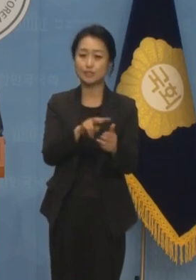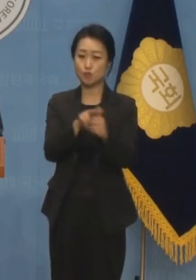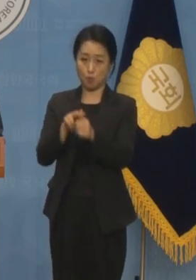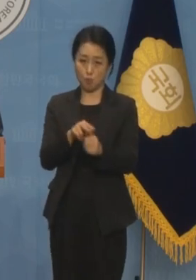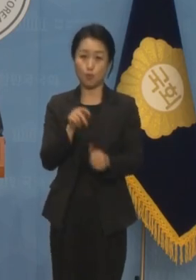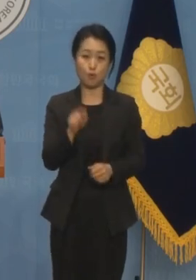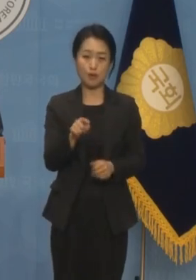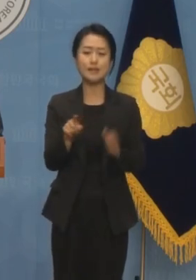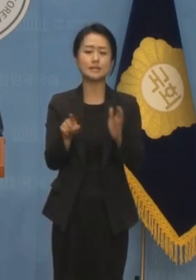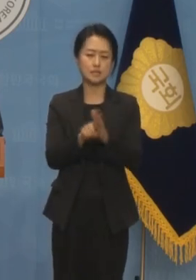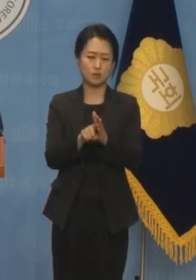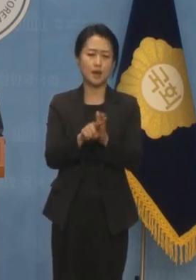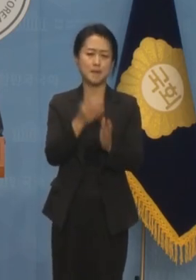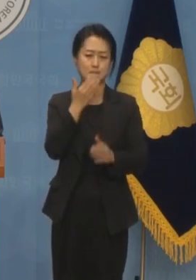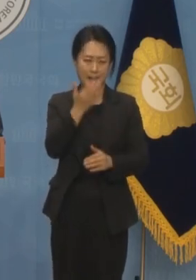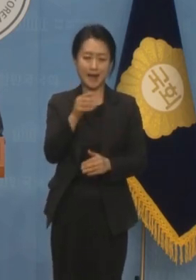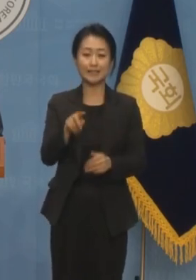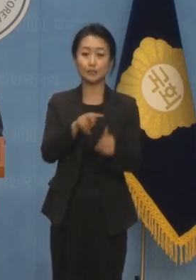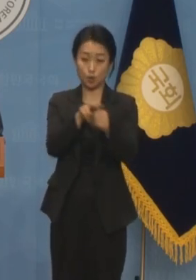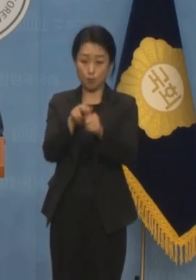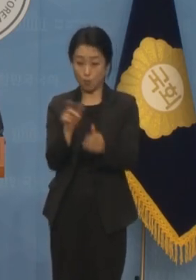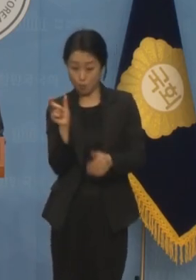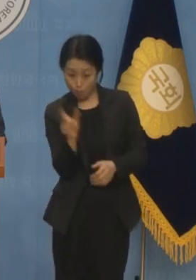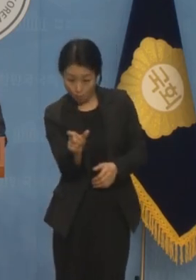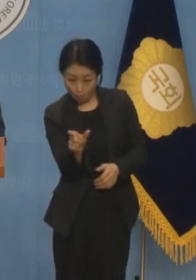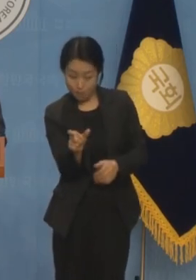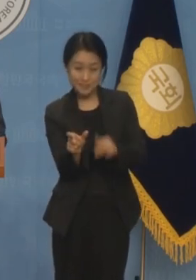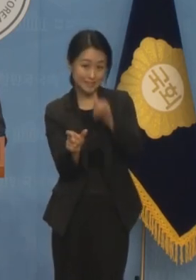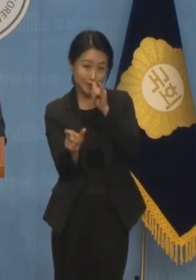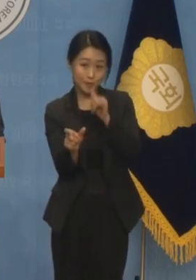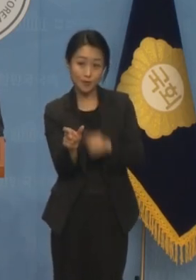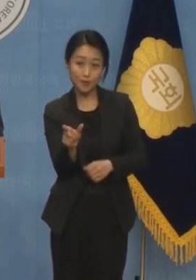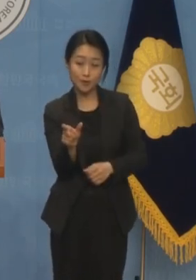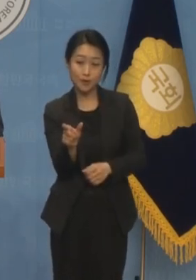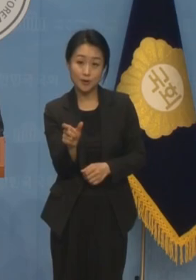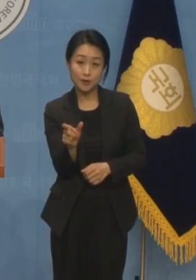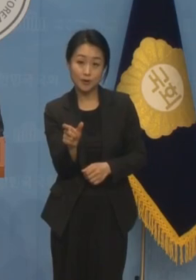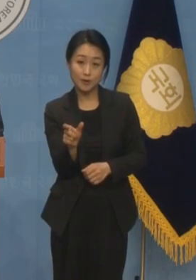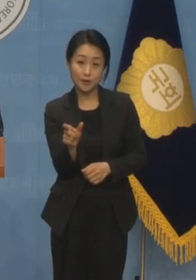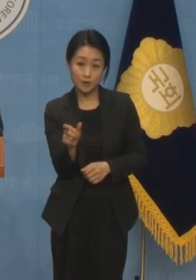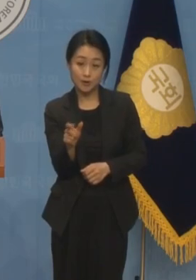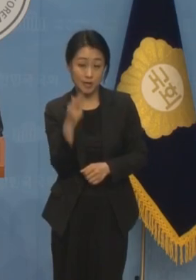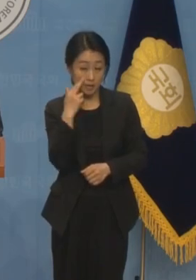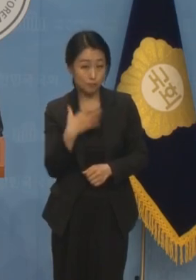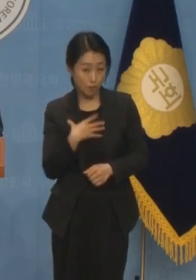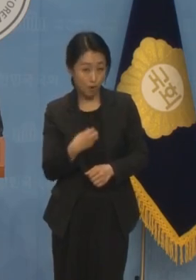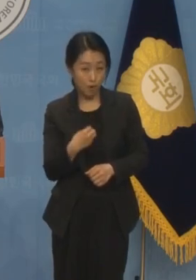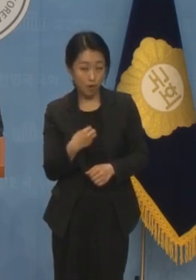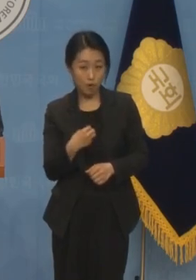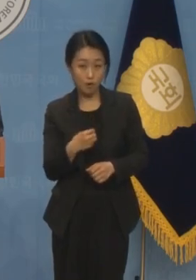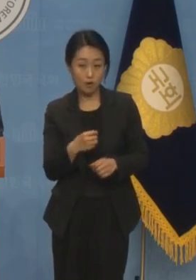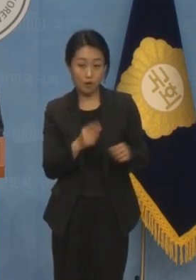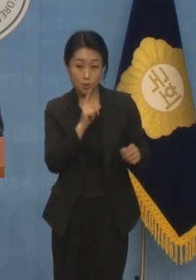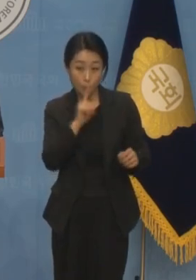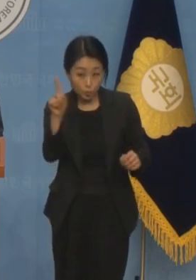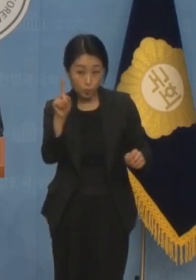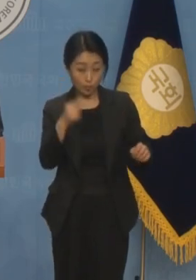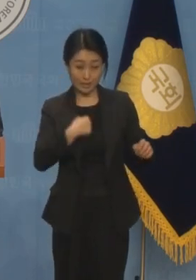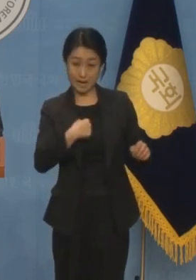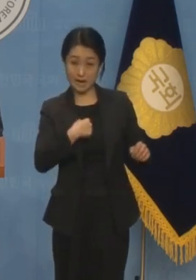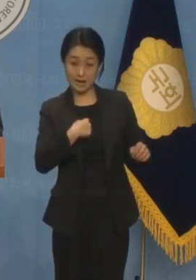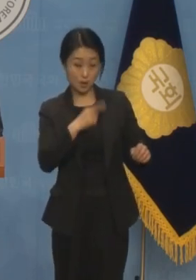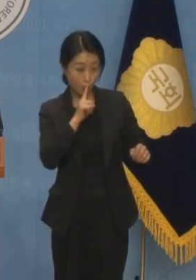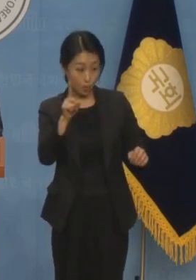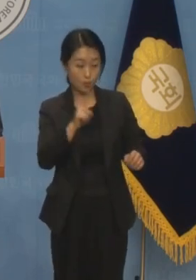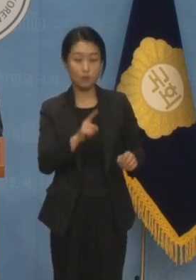상당히 신뢰할 수 있는 정보다라고 표기되어 있습니다. 일부 의도적 목적을 지니고 고소를 진행한 이와의 대